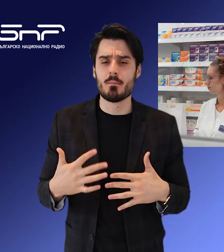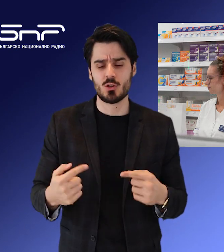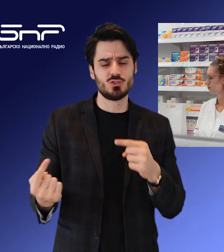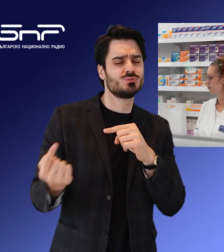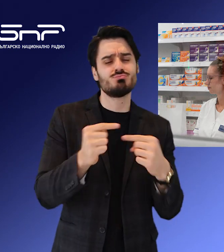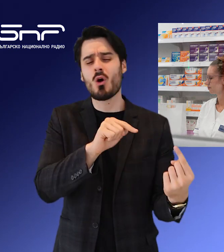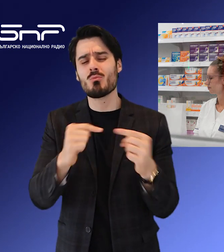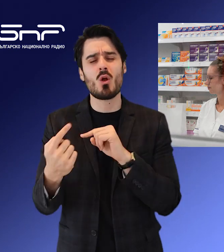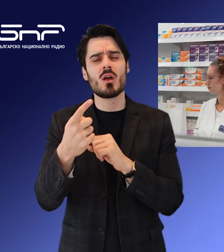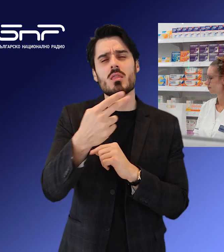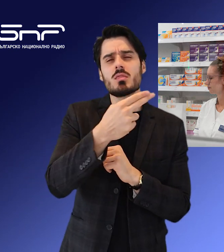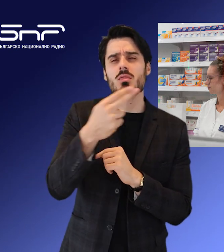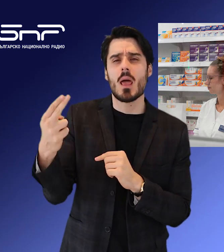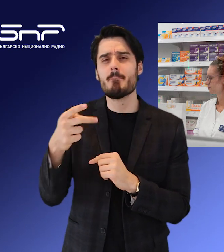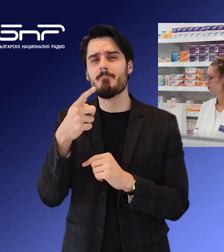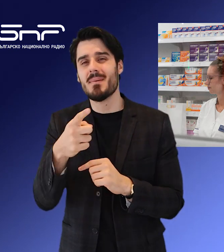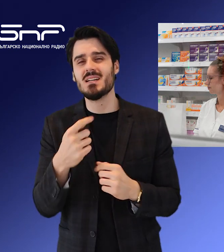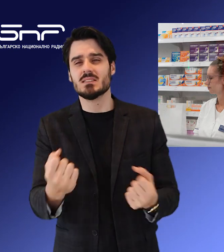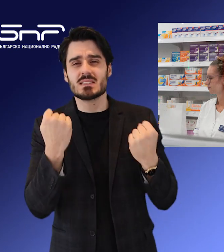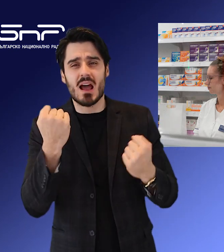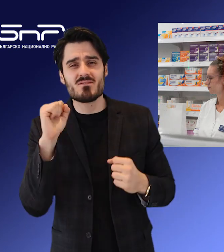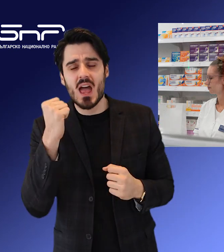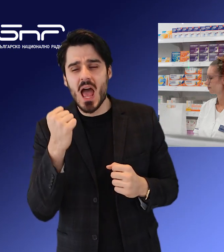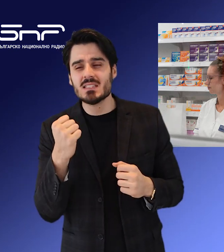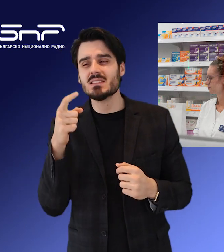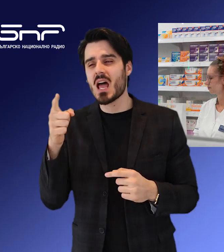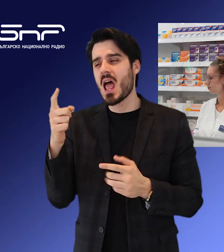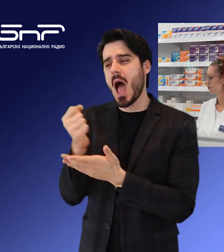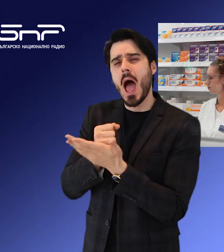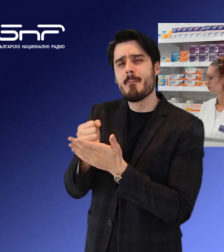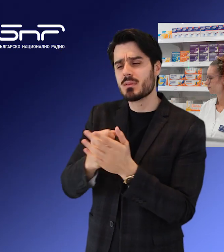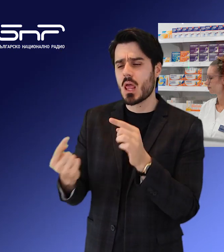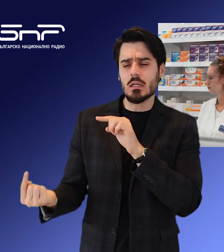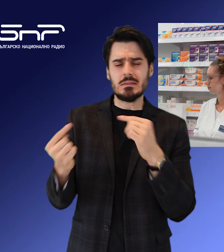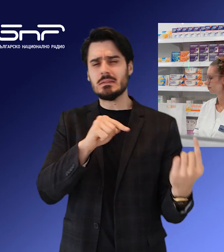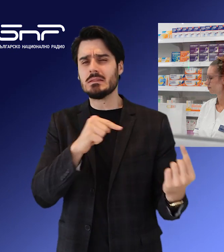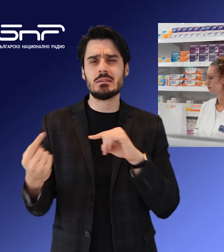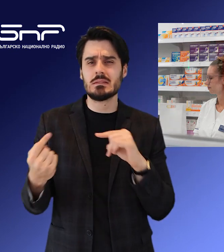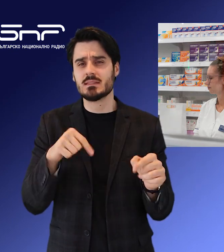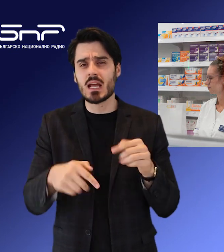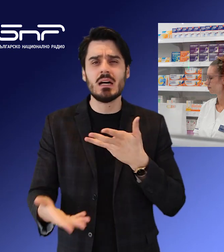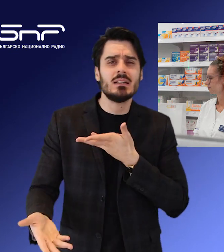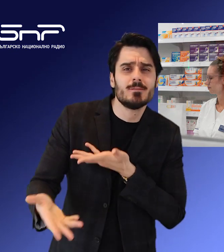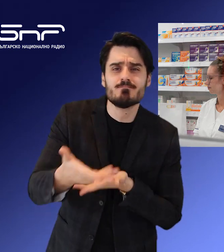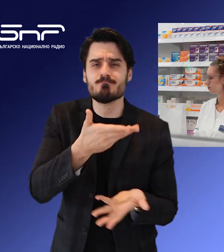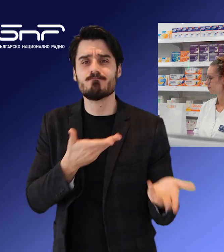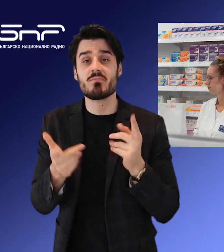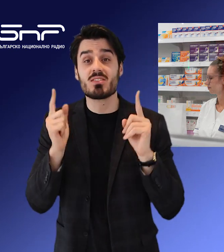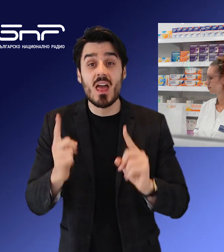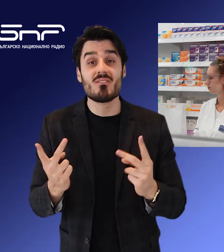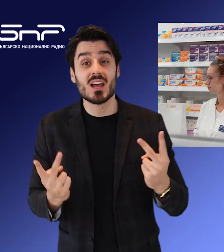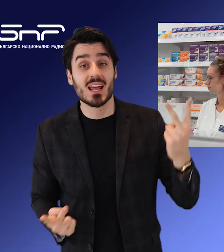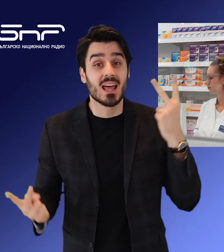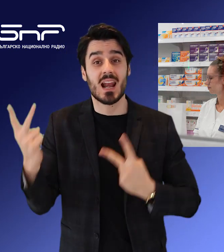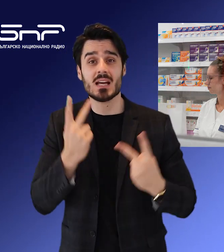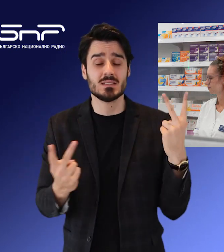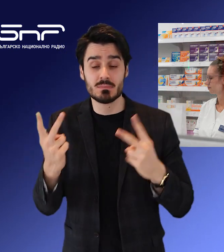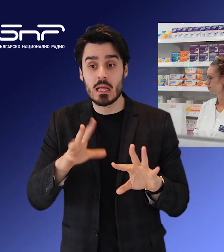Междуздравната каса и съсловието на фармацевтите е по текстове от новия договор, но в момента двете страни трябва да се разберат дали